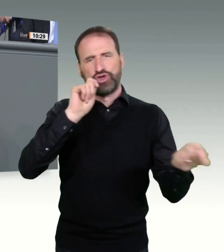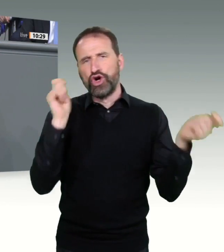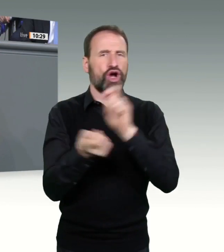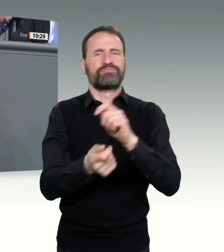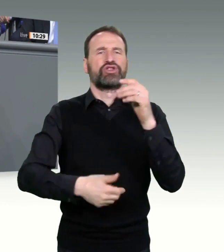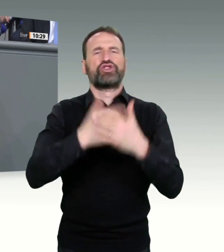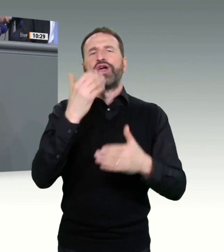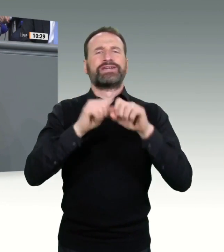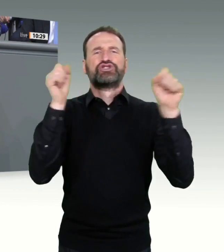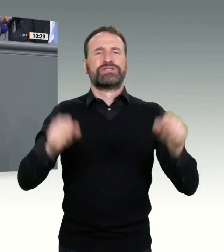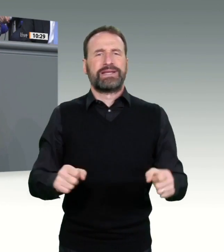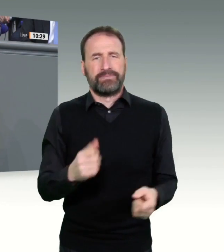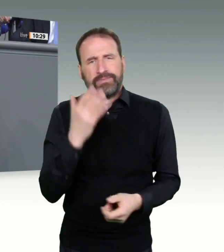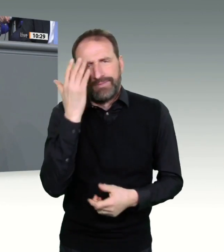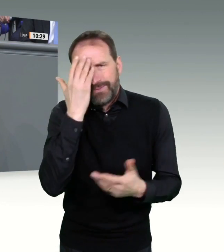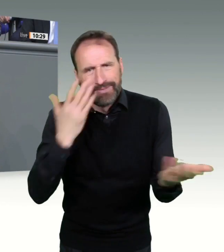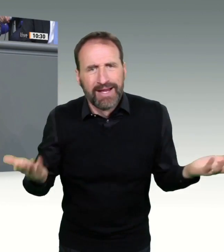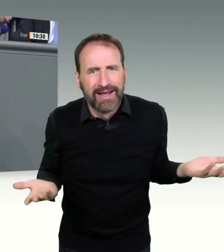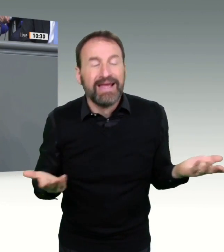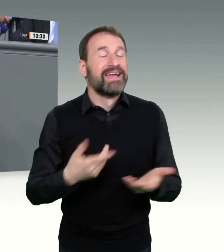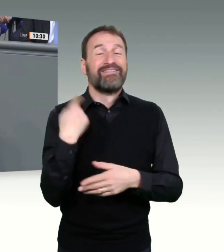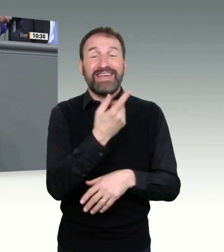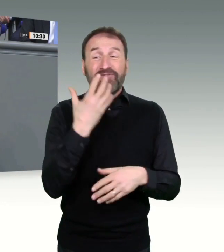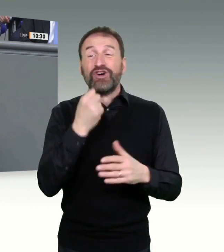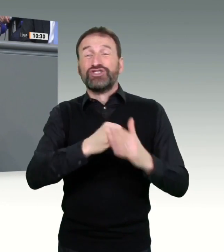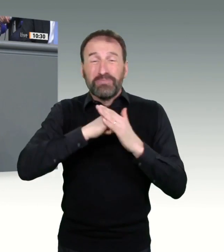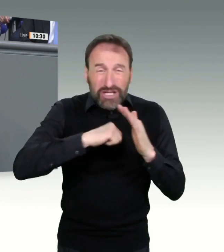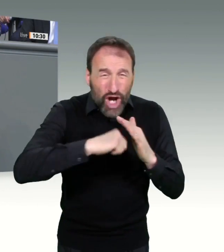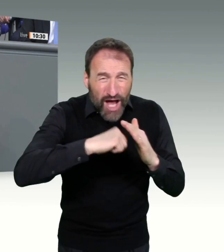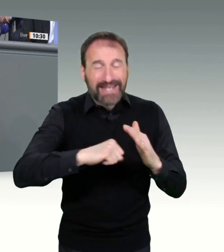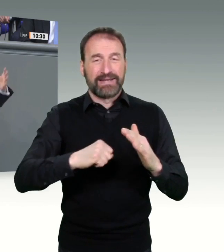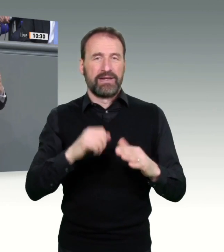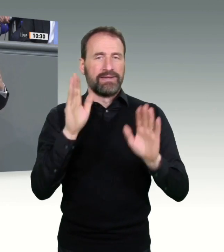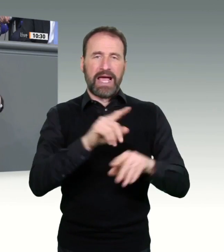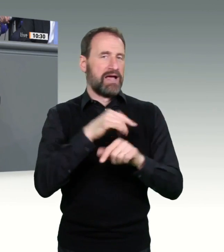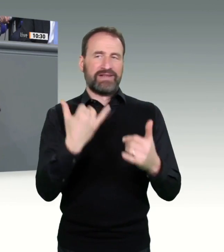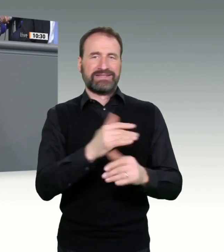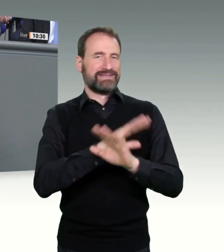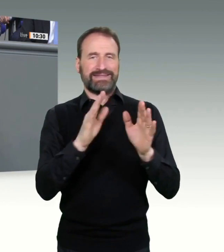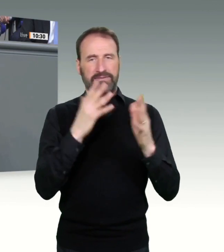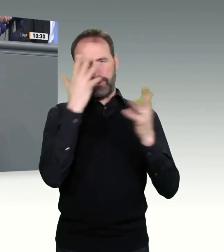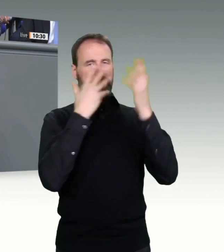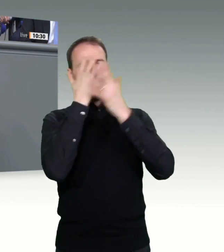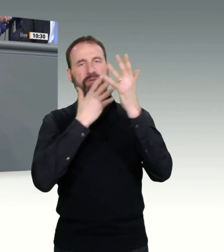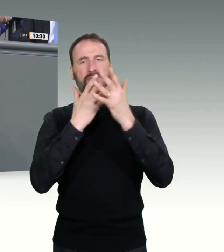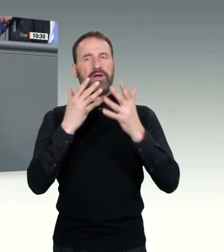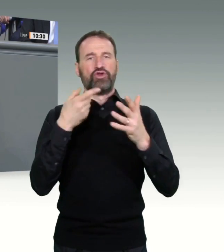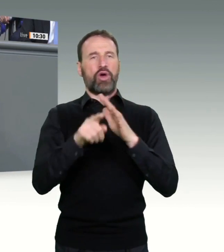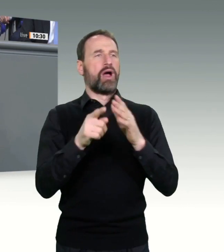der Stelle jetzt nicht in die Irre führen lassen. Ich verstehe den Ansatz grundsätzlich ganz gut. Ich hätte es schön gefunden,